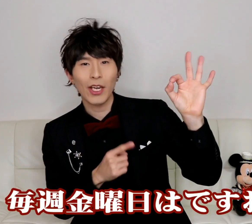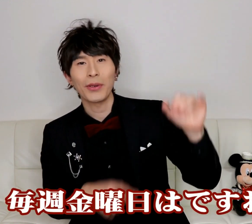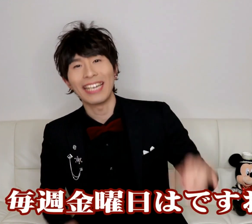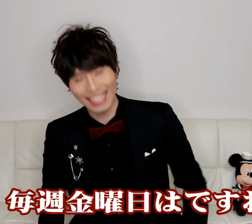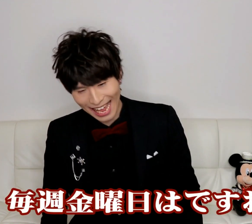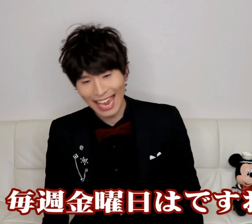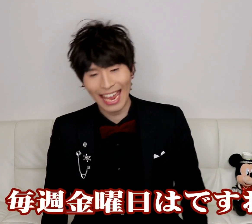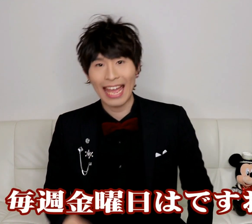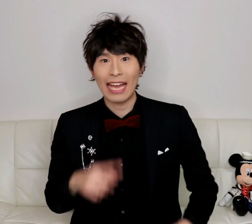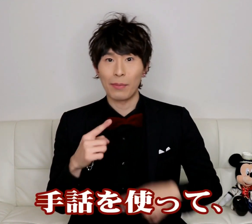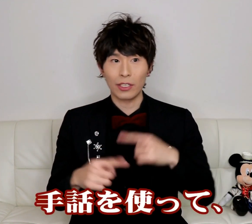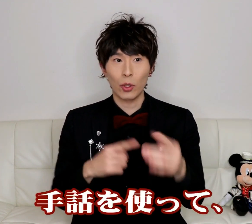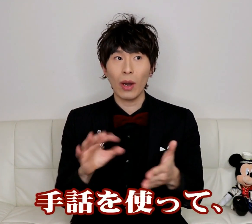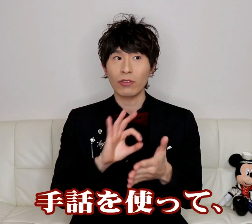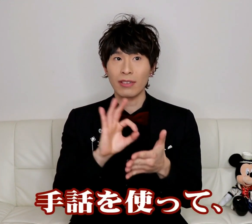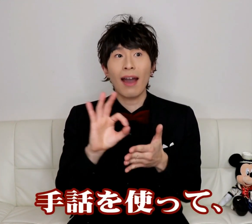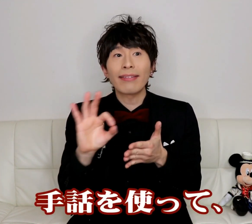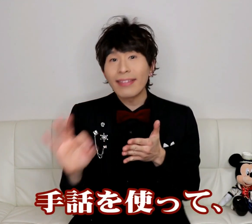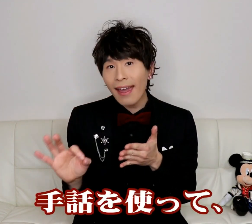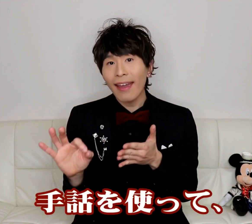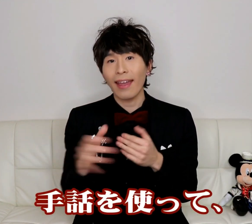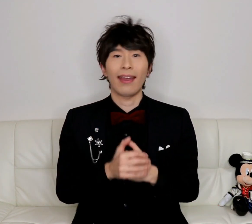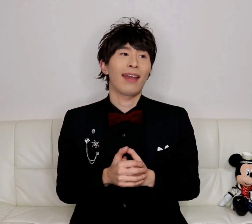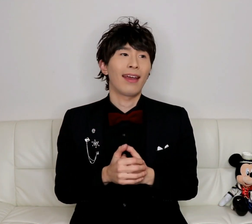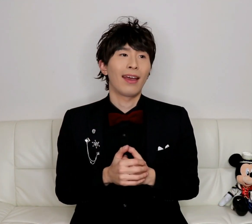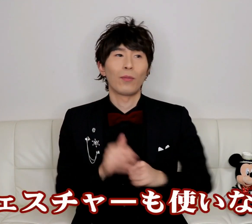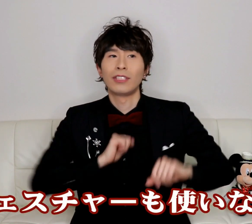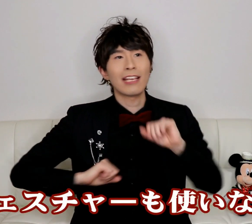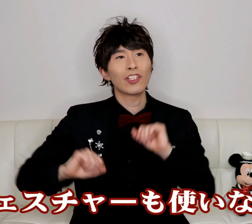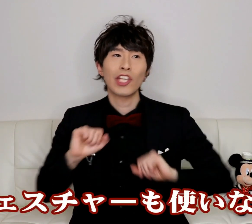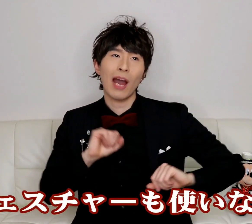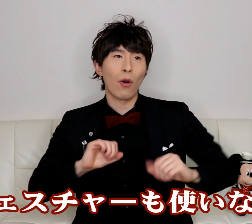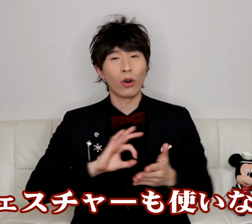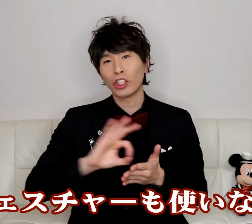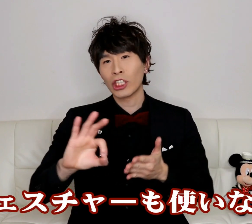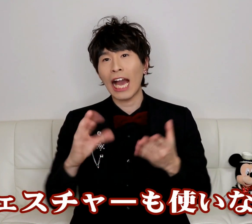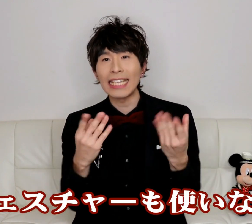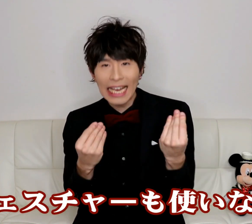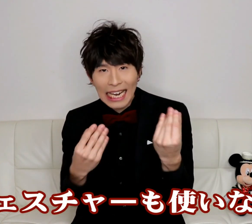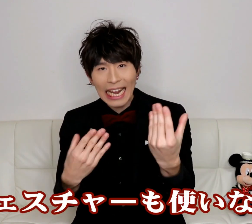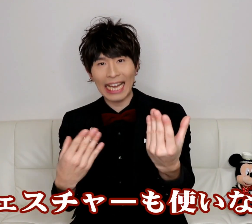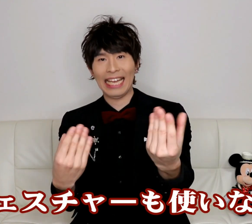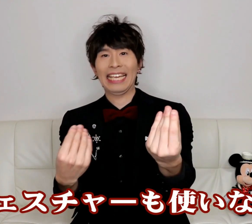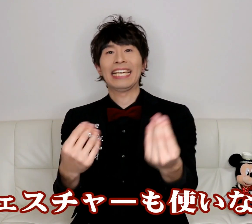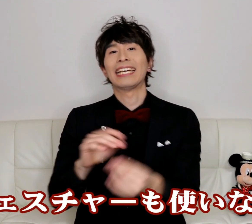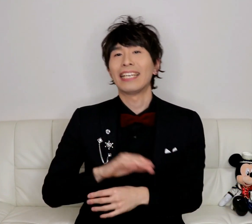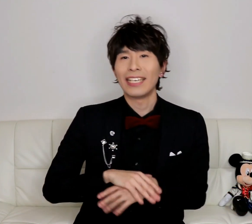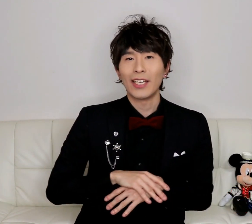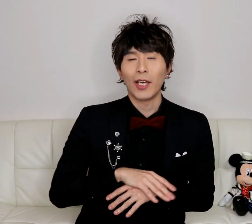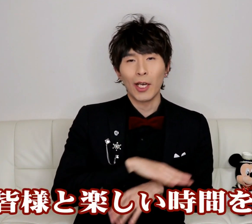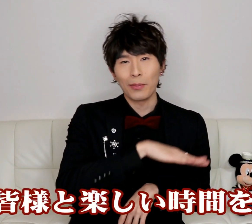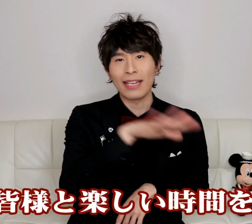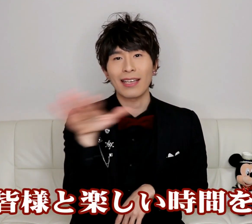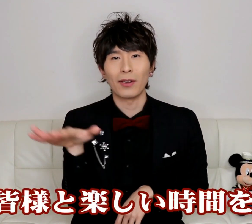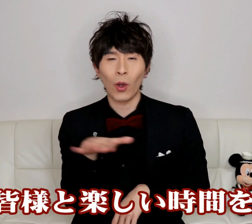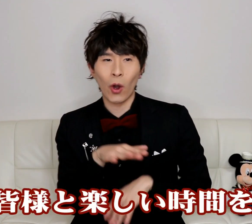曜日はですね手話を使ってジェスチャーも使いながら皆様と